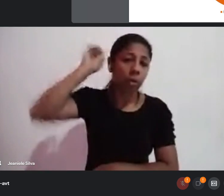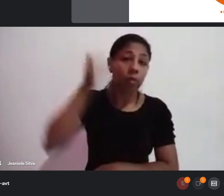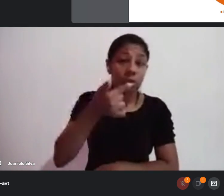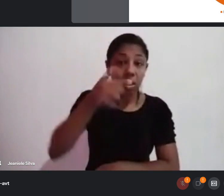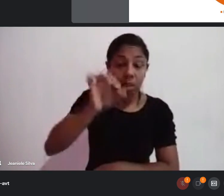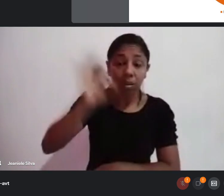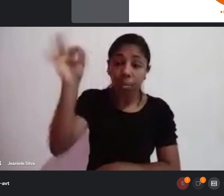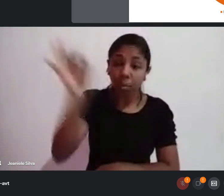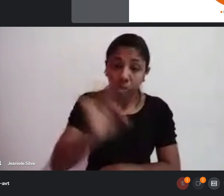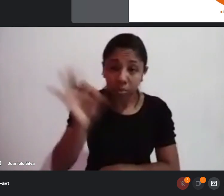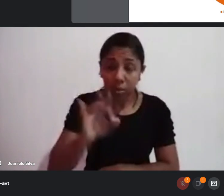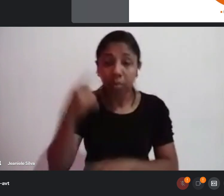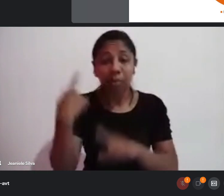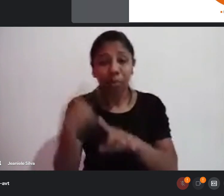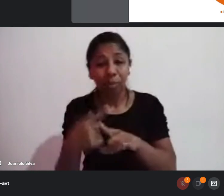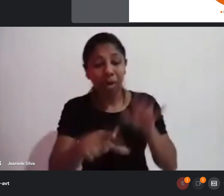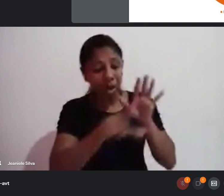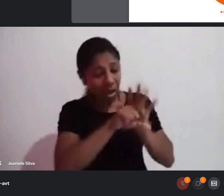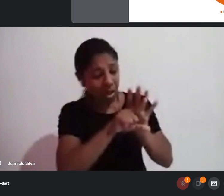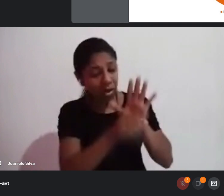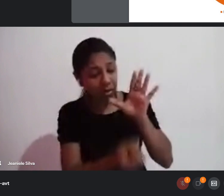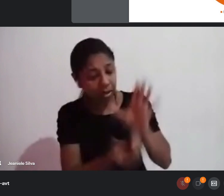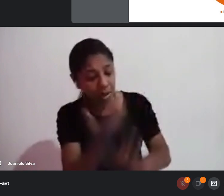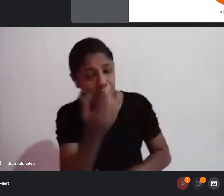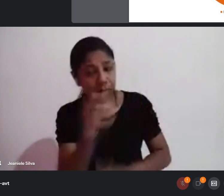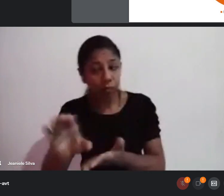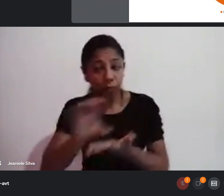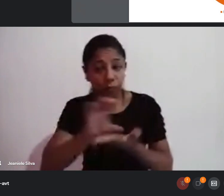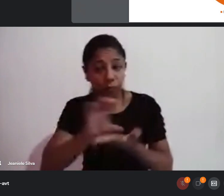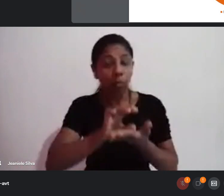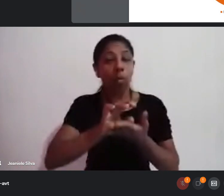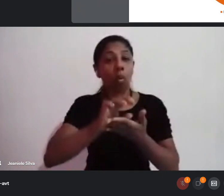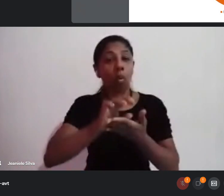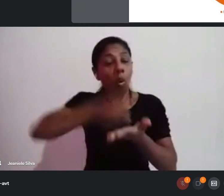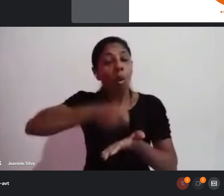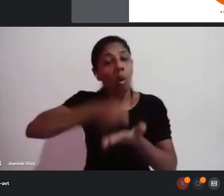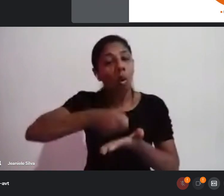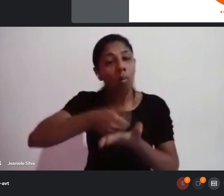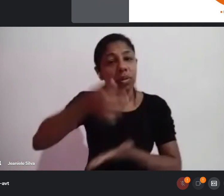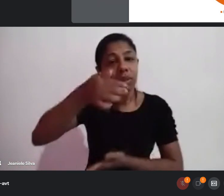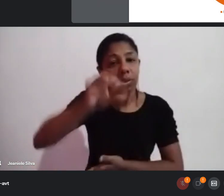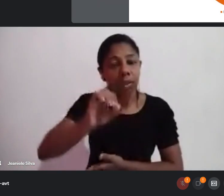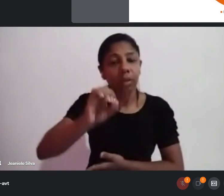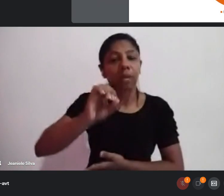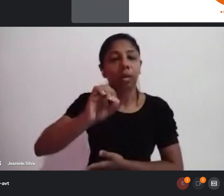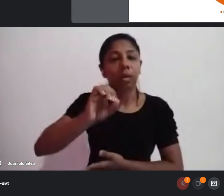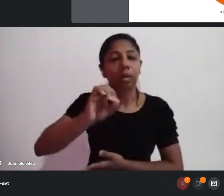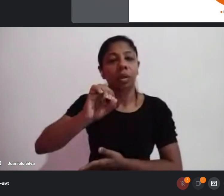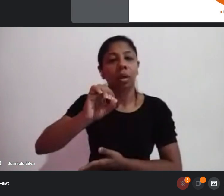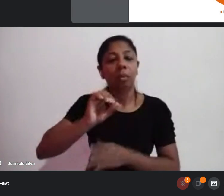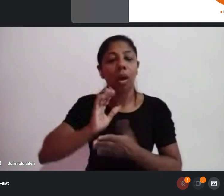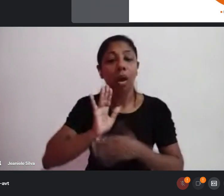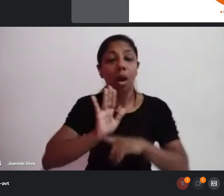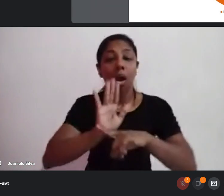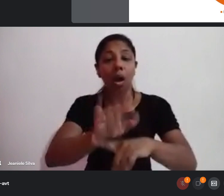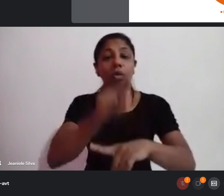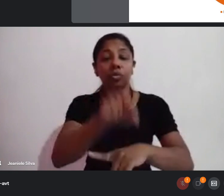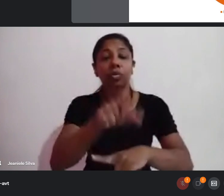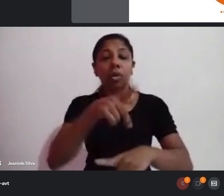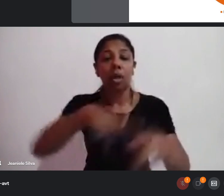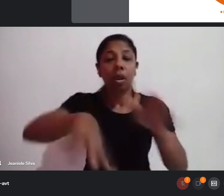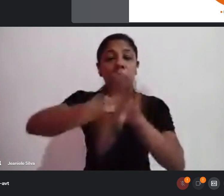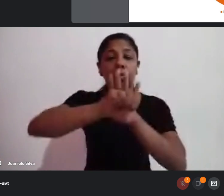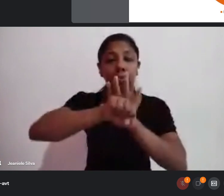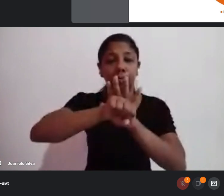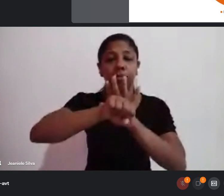lei de criação do fundo exige que o recurso seja usado para fomentar essa linguagem. Mas a